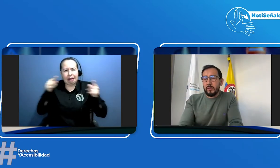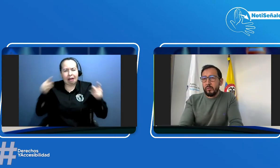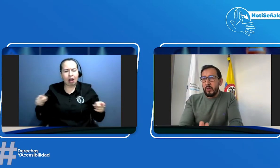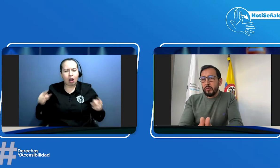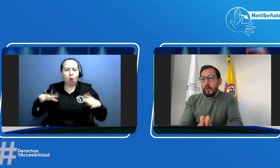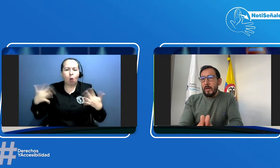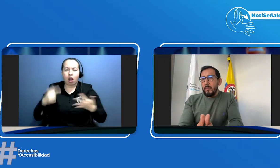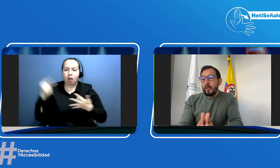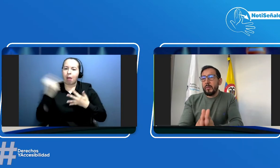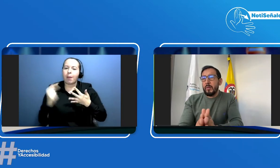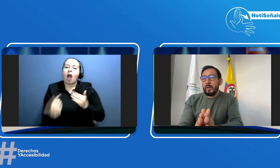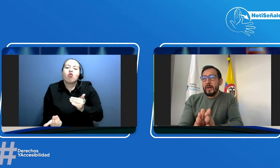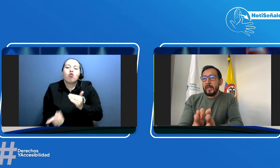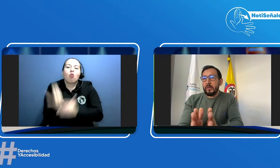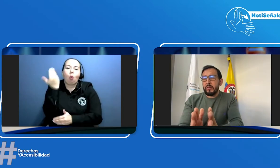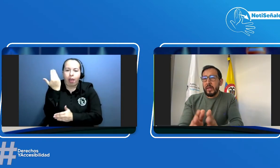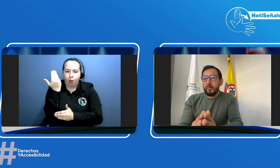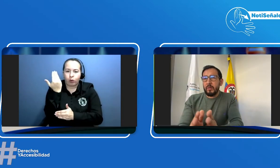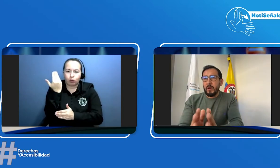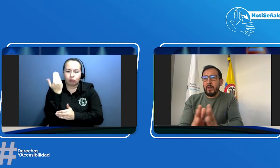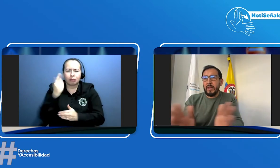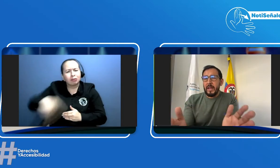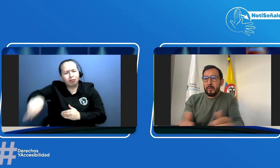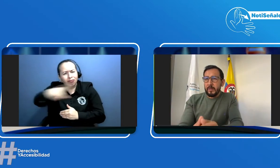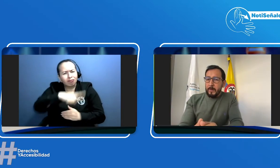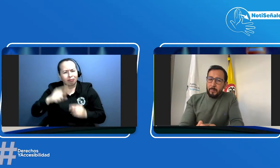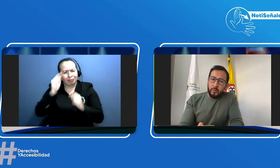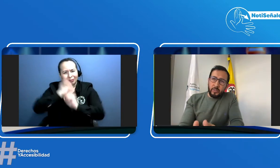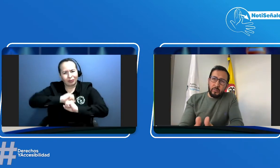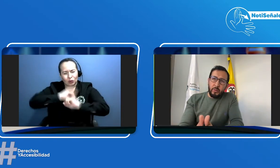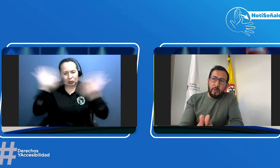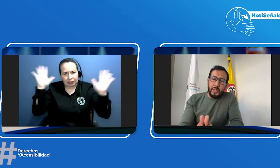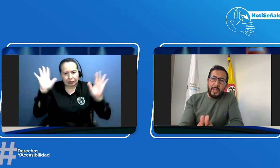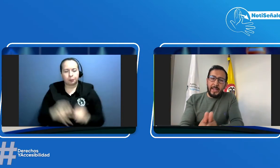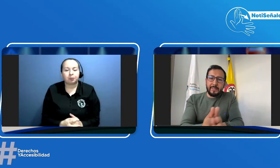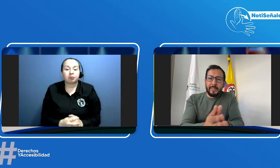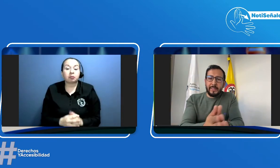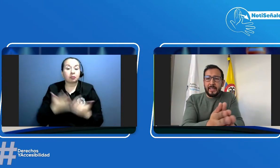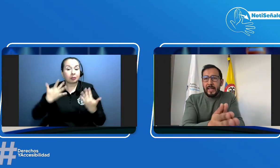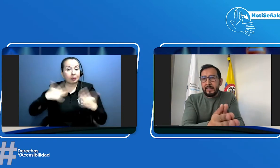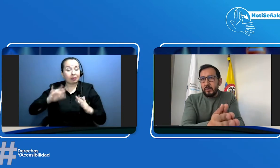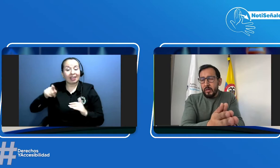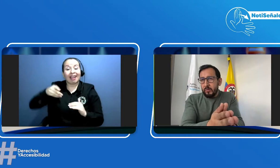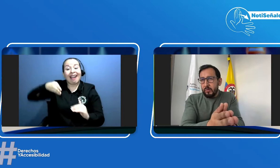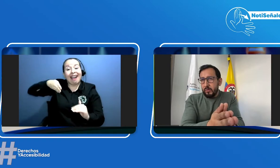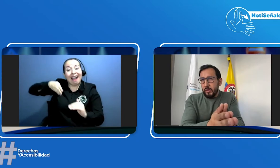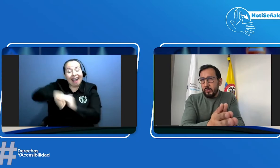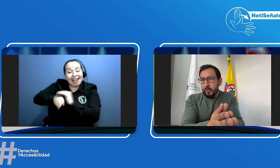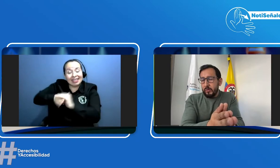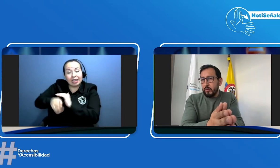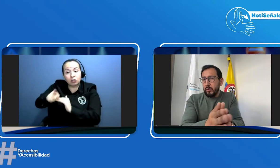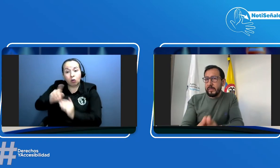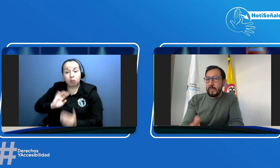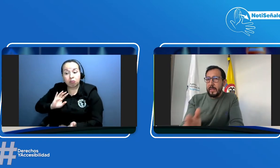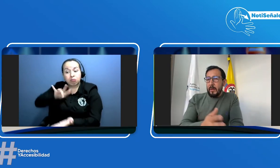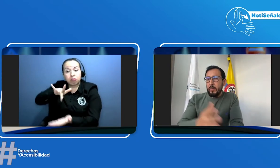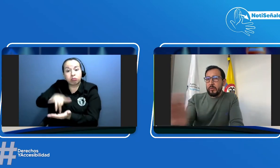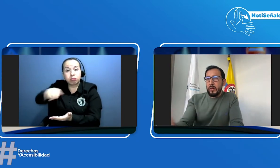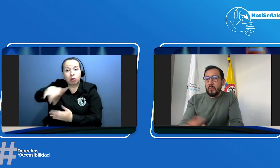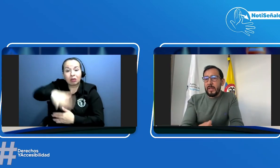nuevos pero simplemente para que todos tengamos el panorama claro entonces luego de acceder al centro de reconocimiento de conductores posteriormente